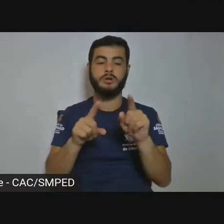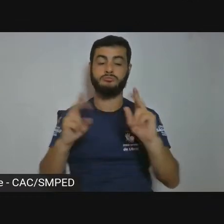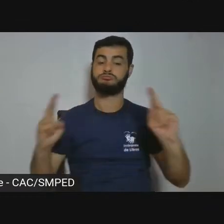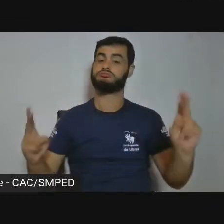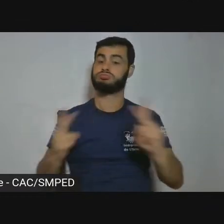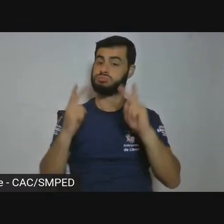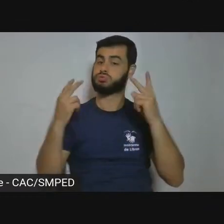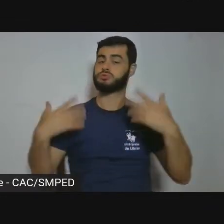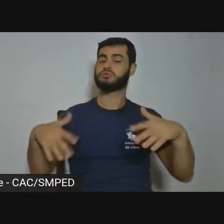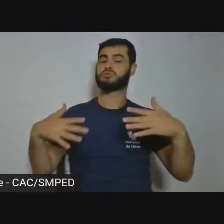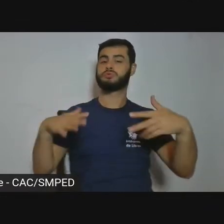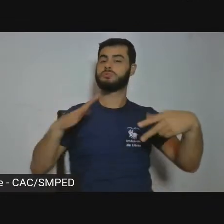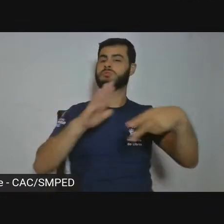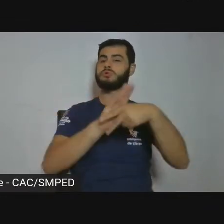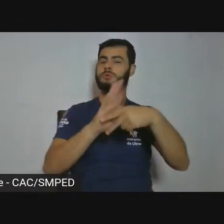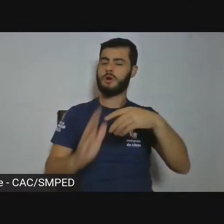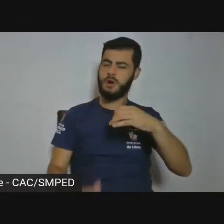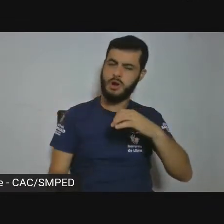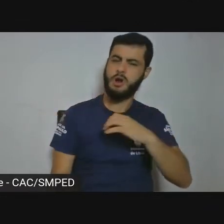sentido.